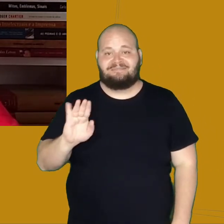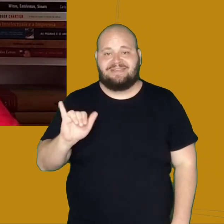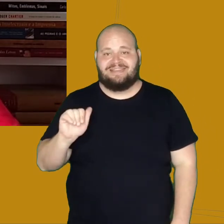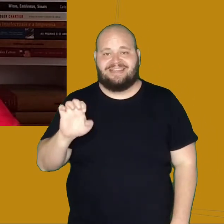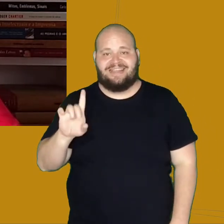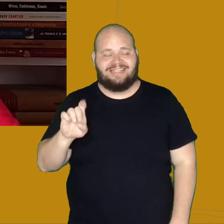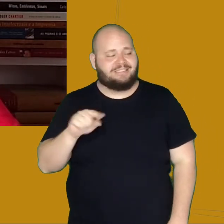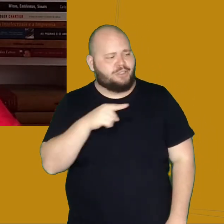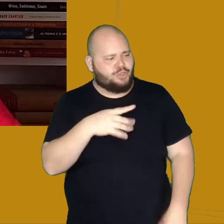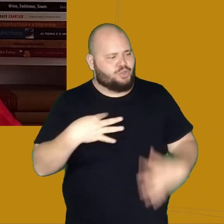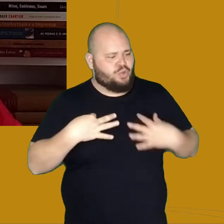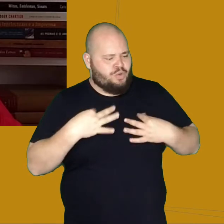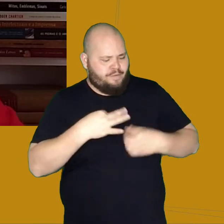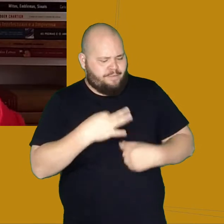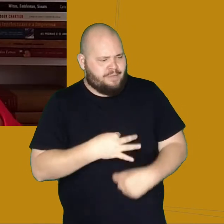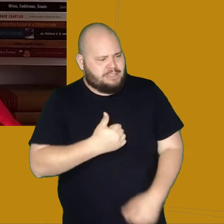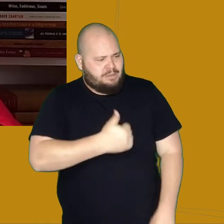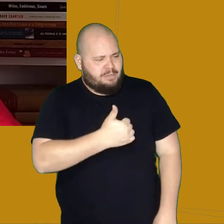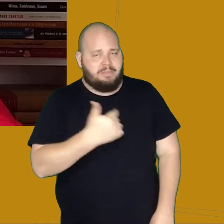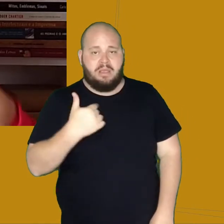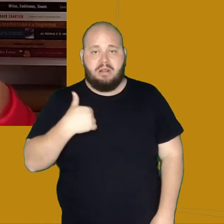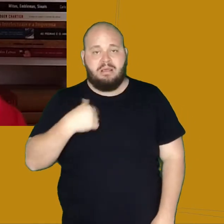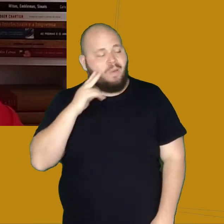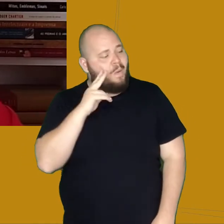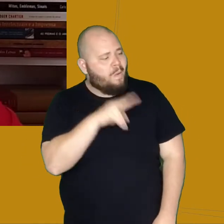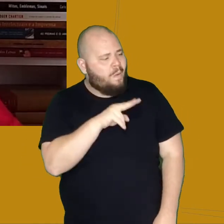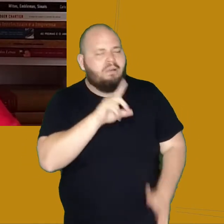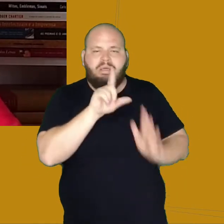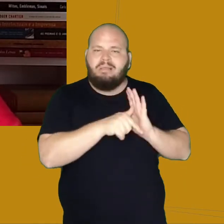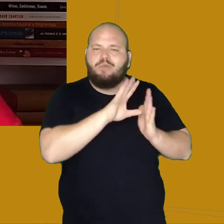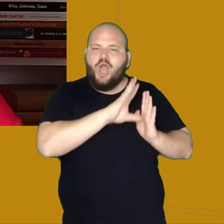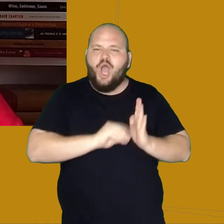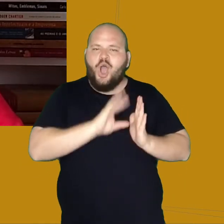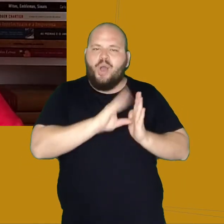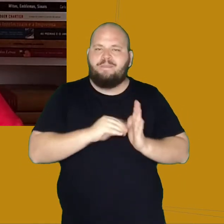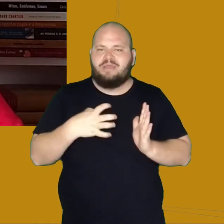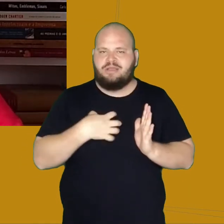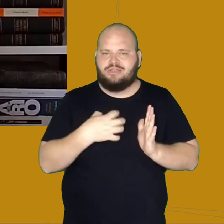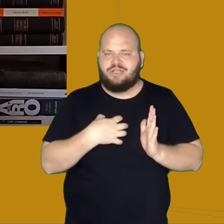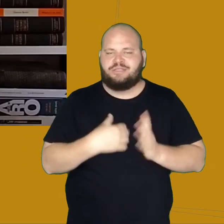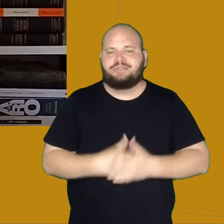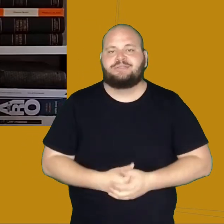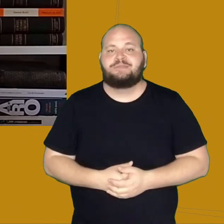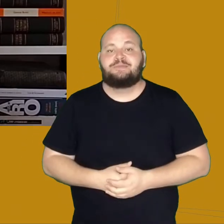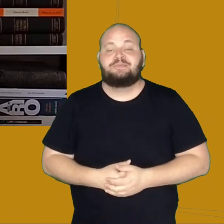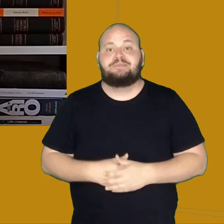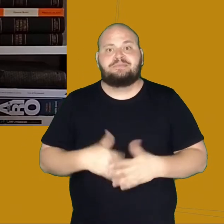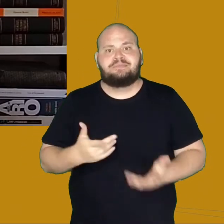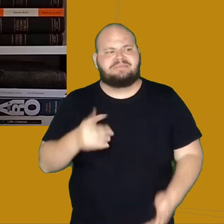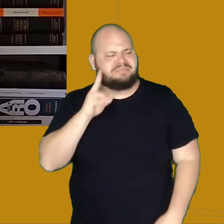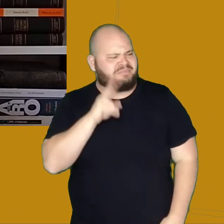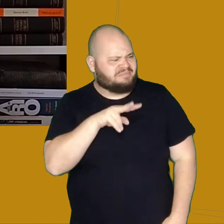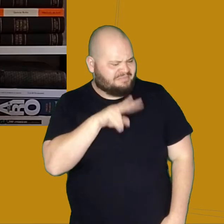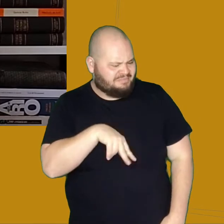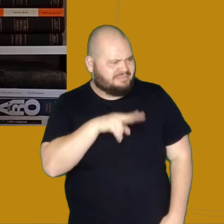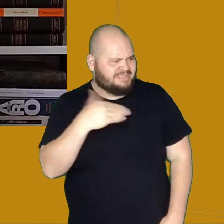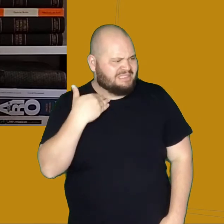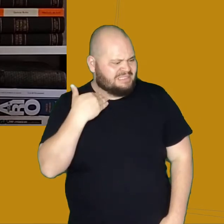vestisse primeiro, para que ele pudesse olhar e imitar a maneira dele se vestir. Ao ver que o Desembargador usava calças, o